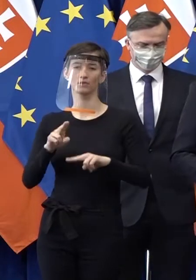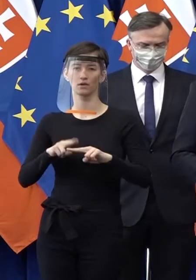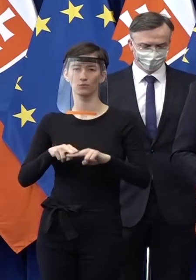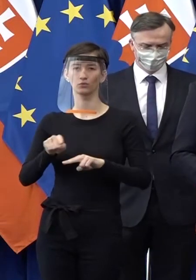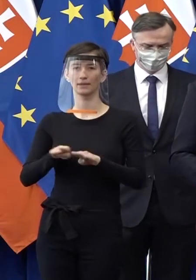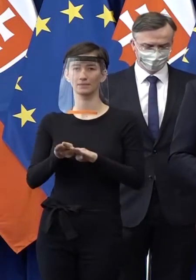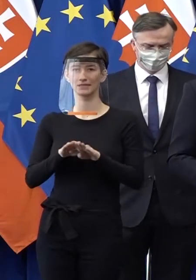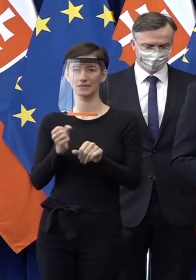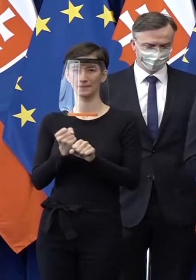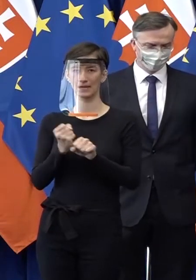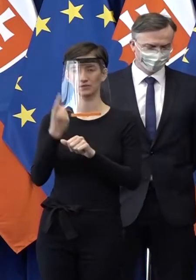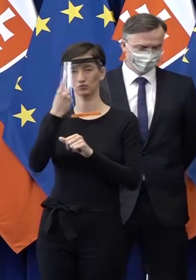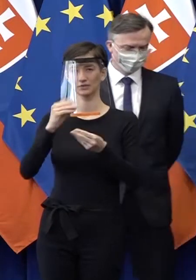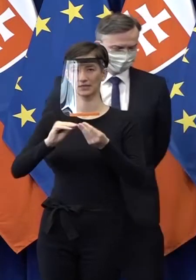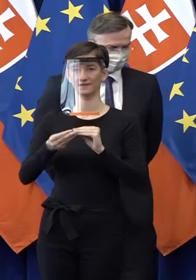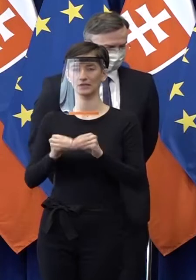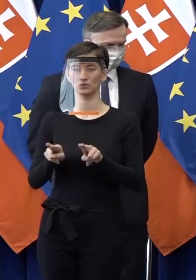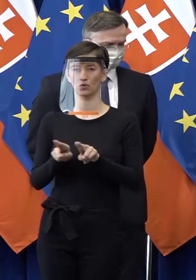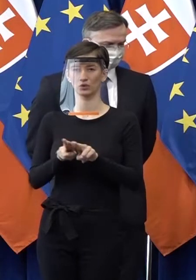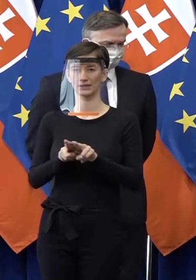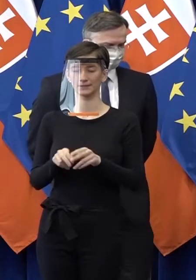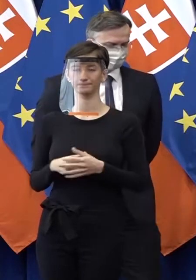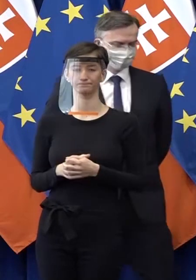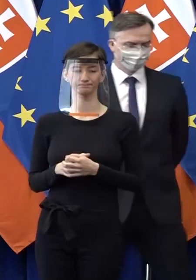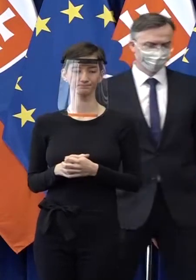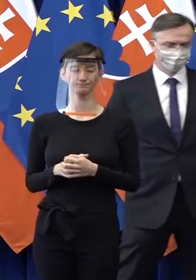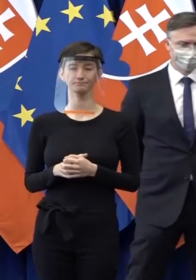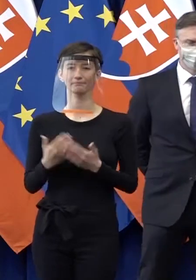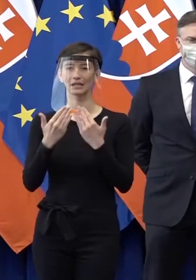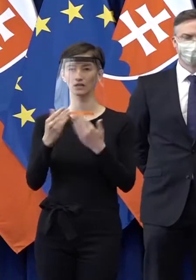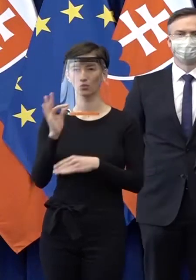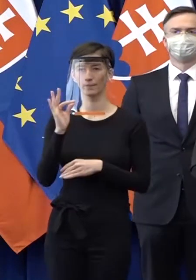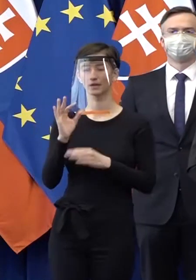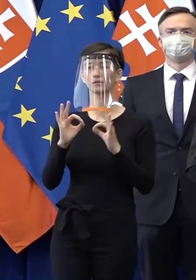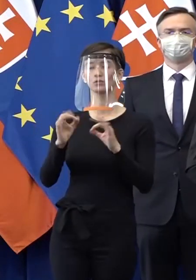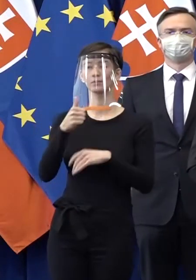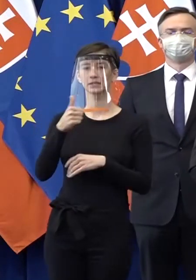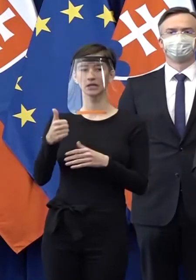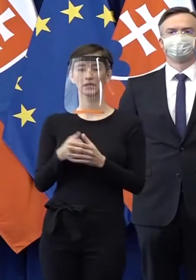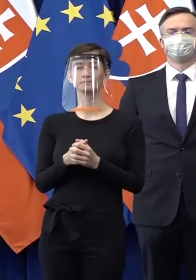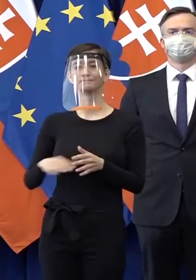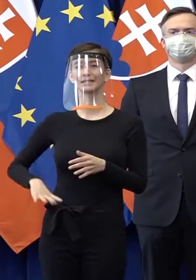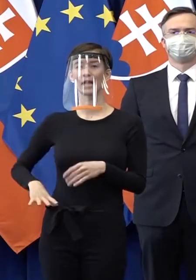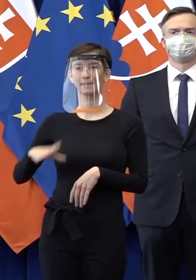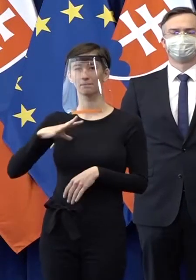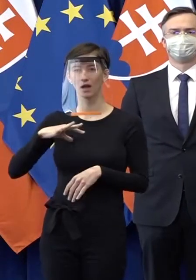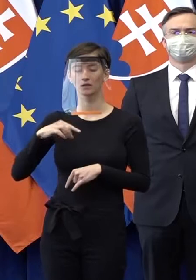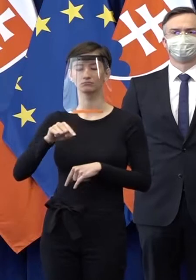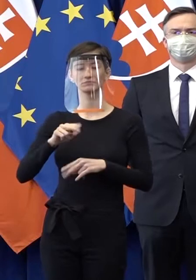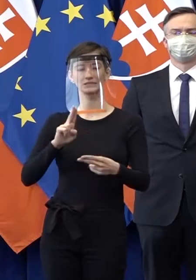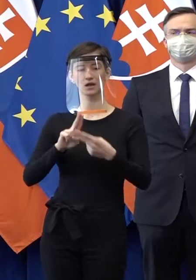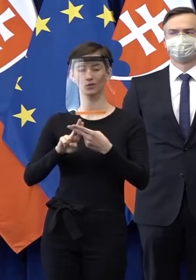sociálnych vecí a rodiny. Ďakujem. Ďakujem pekne. Dobrý deň pravým dámy a páni. Toto stretnutie bolo veľmi dôležité.